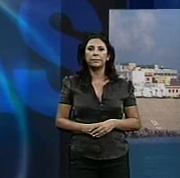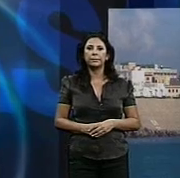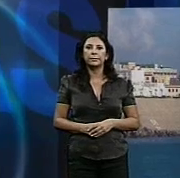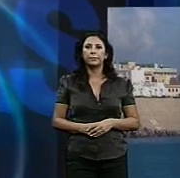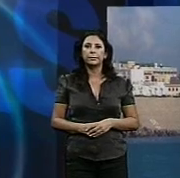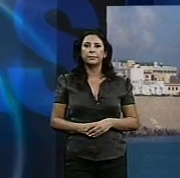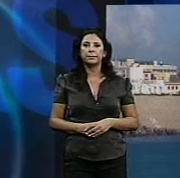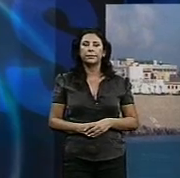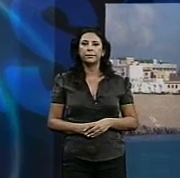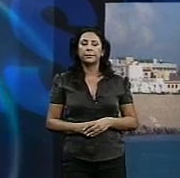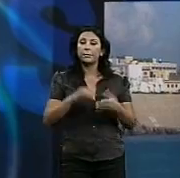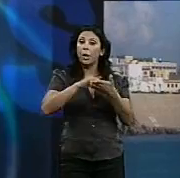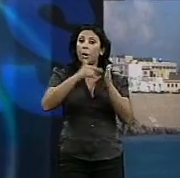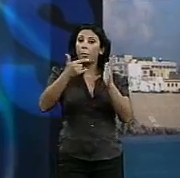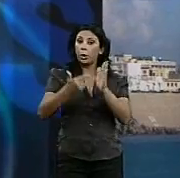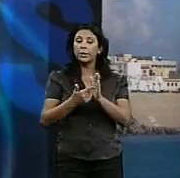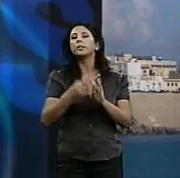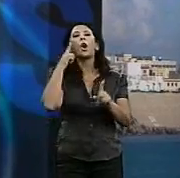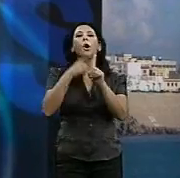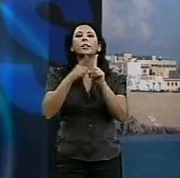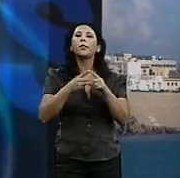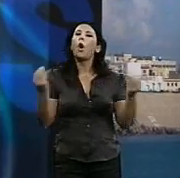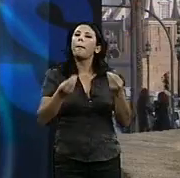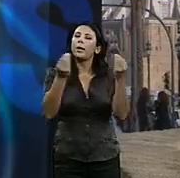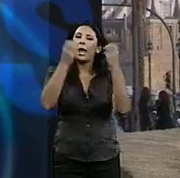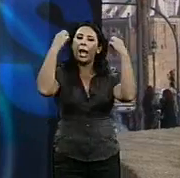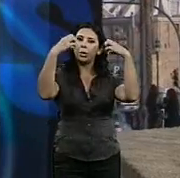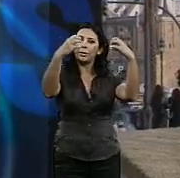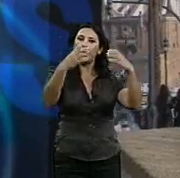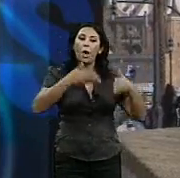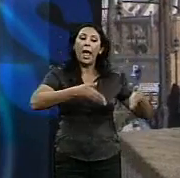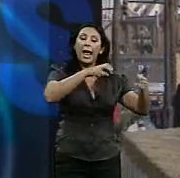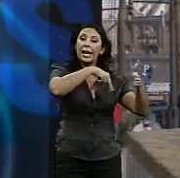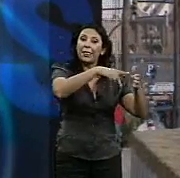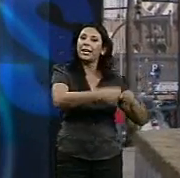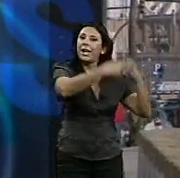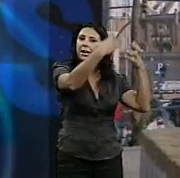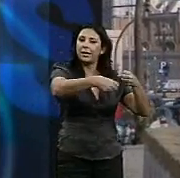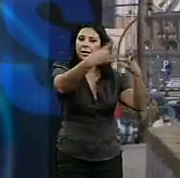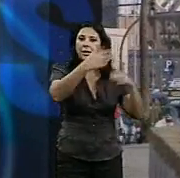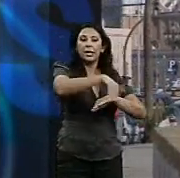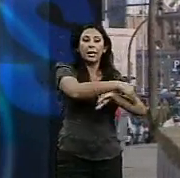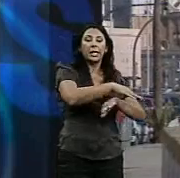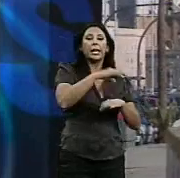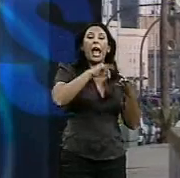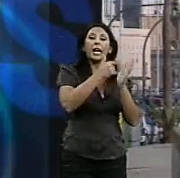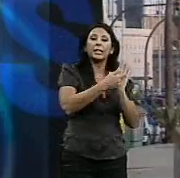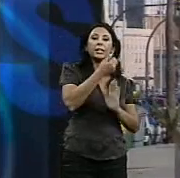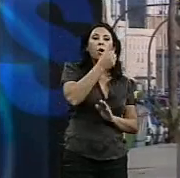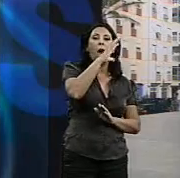El proyecto contempla la mejora de la iluminación en la acera de las viviendas en el tramo entre Arquitecto Acero y Pericón de Cádiz. Para ello se